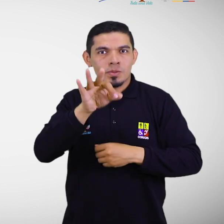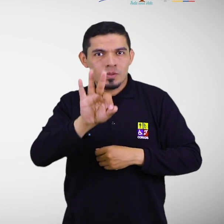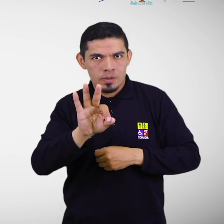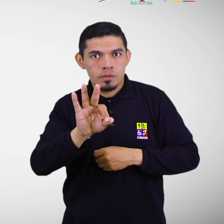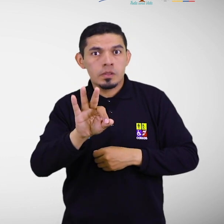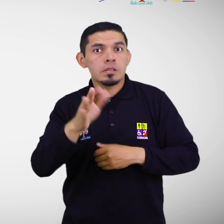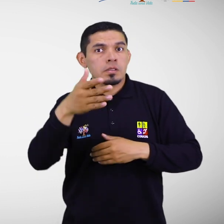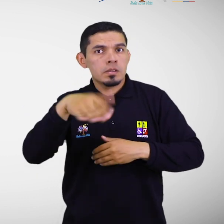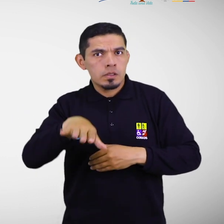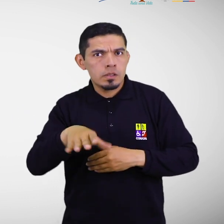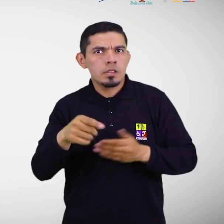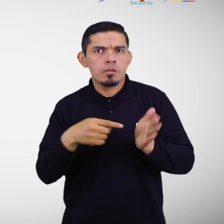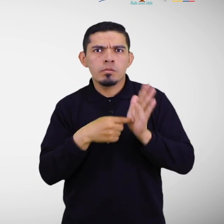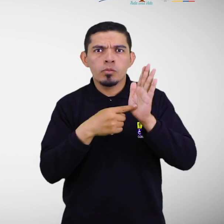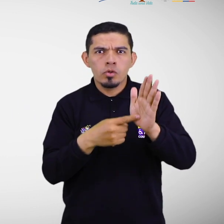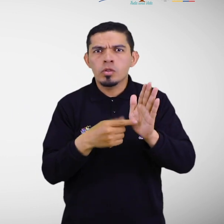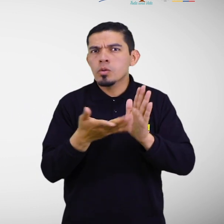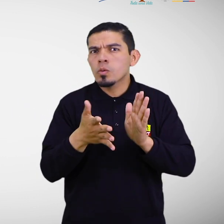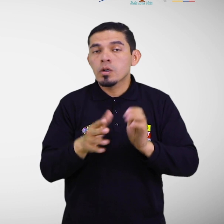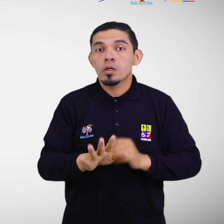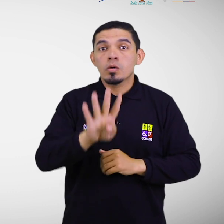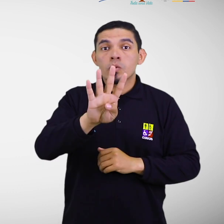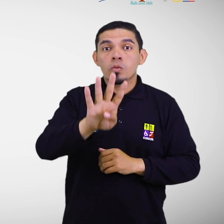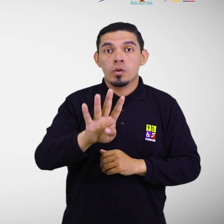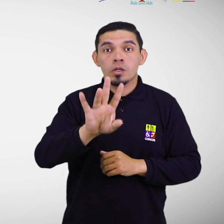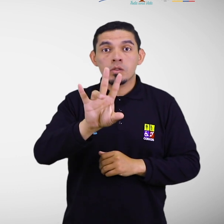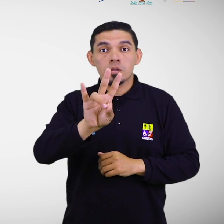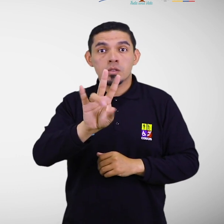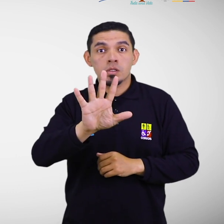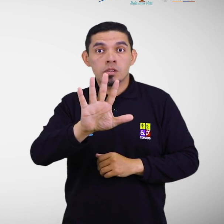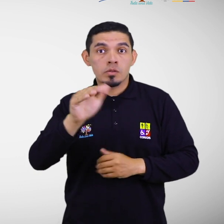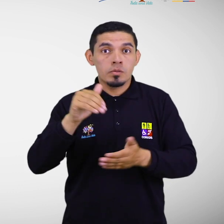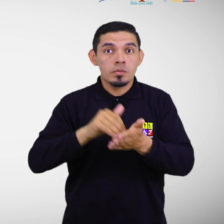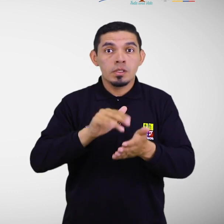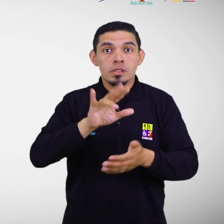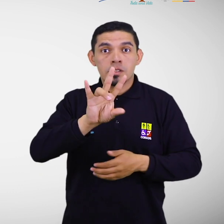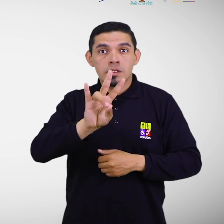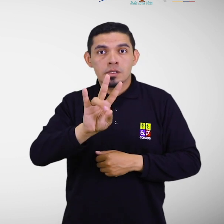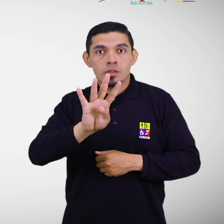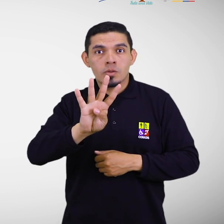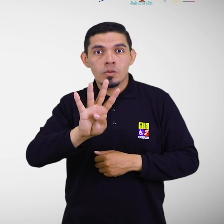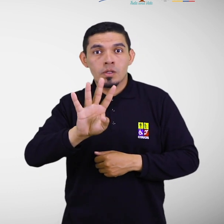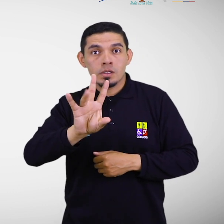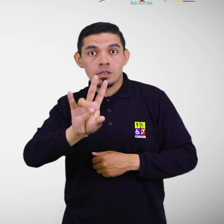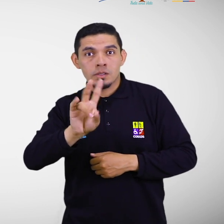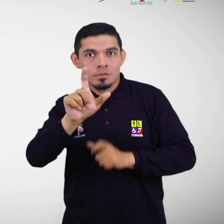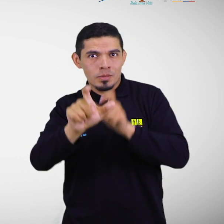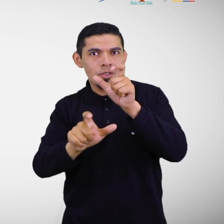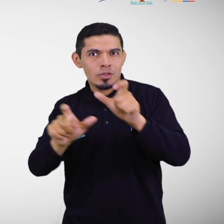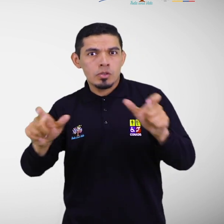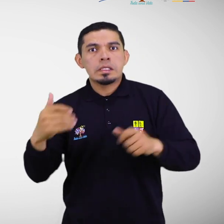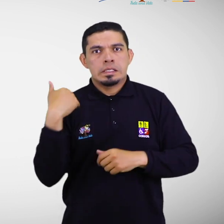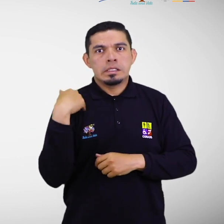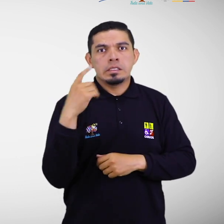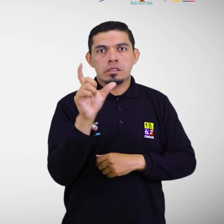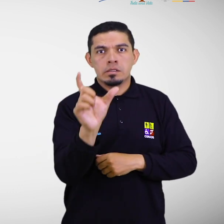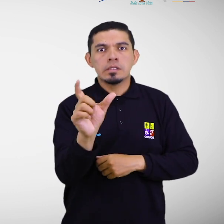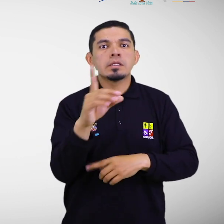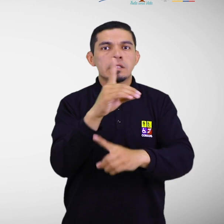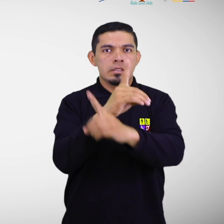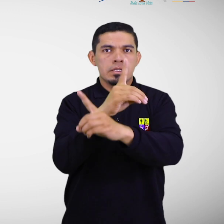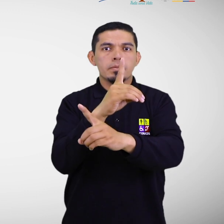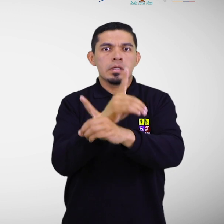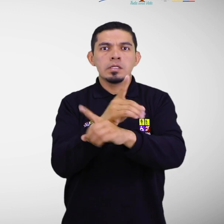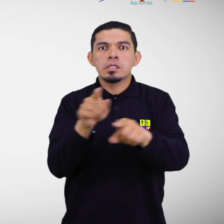se encuentran acreditadas un total de 475.747 personas con discapacidad,